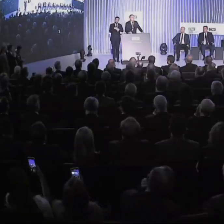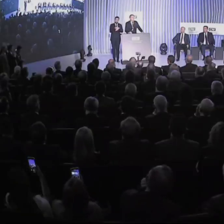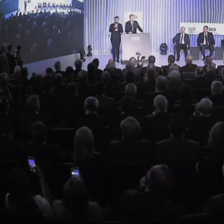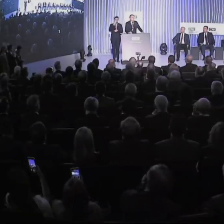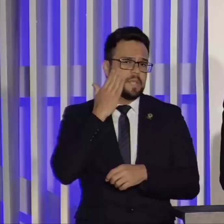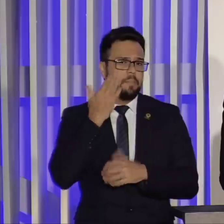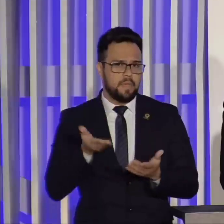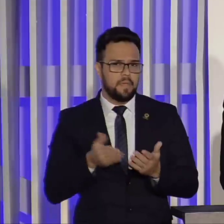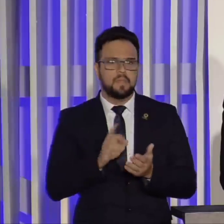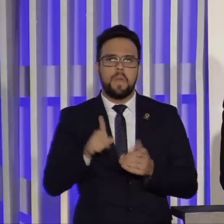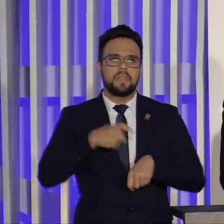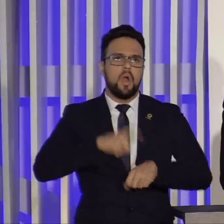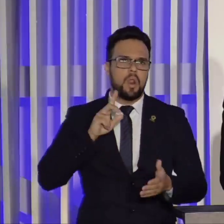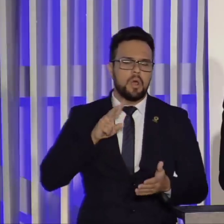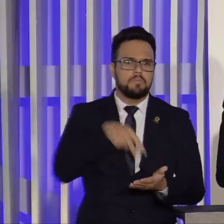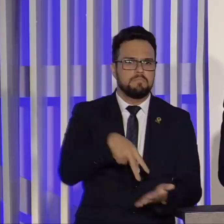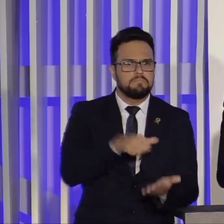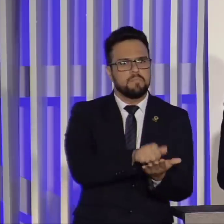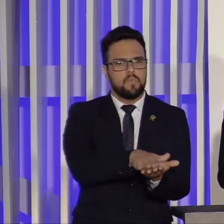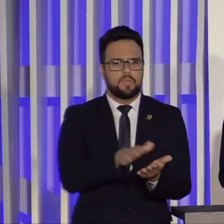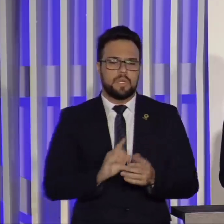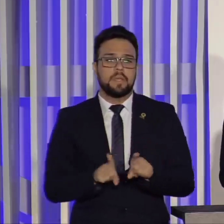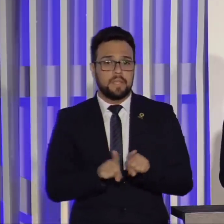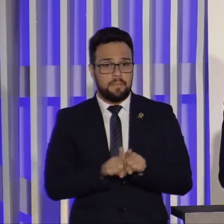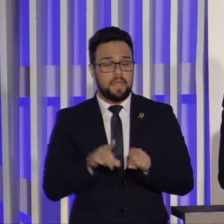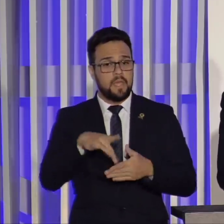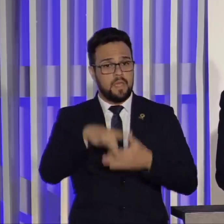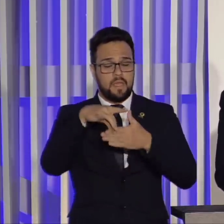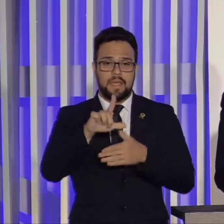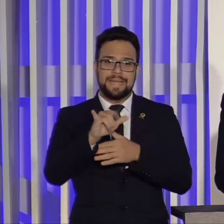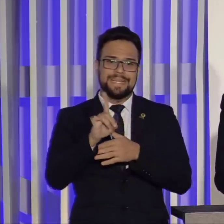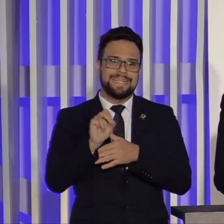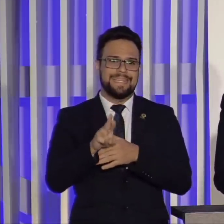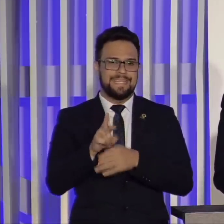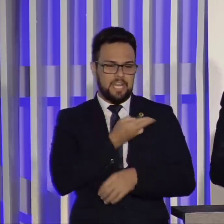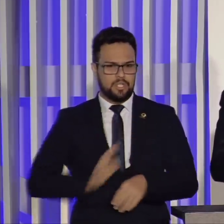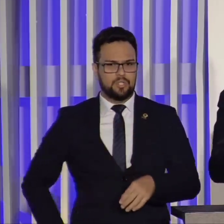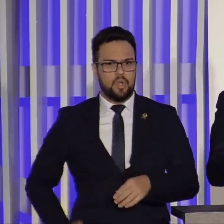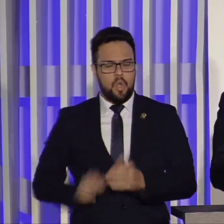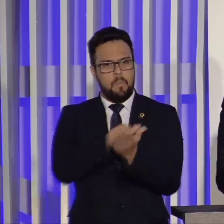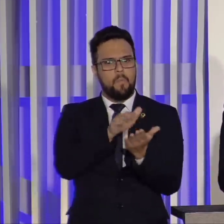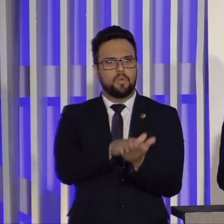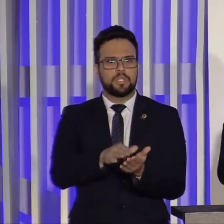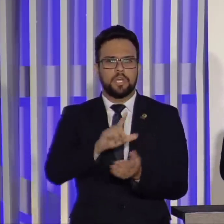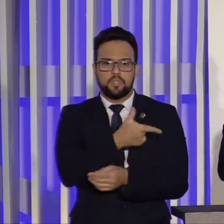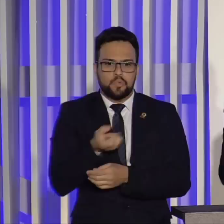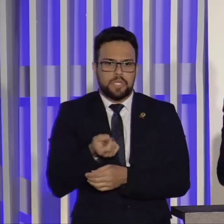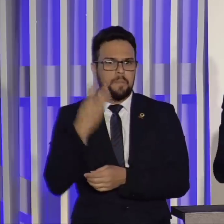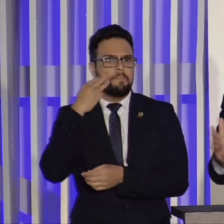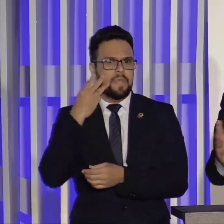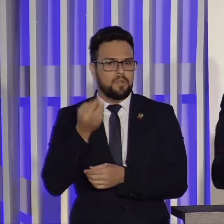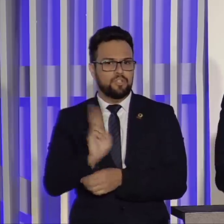Vi outro dia, não é empresário, um líder religioso com uma multa de 200 milhões de reais. Eu falei, meu Deus do céu, o que esse